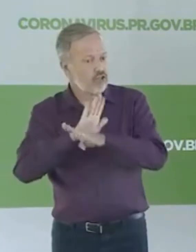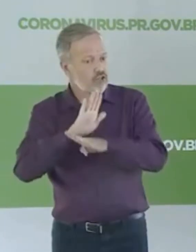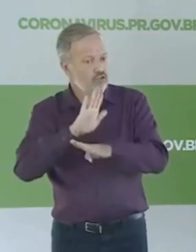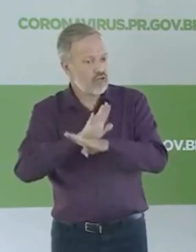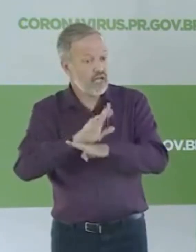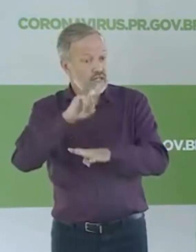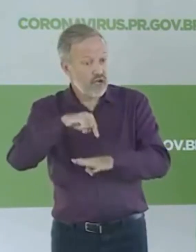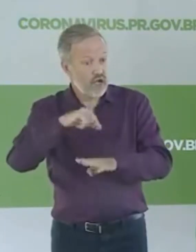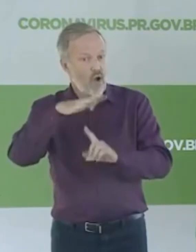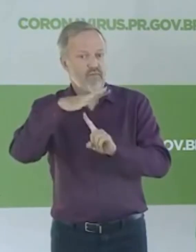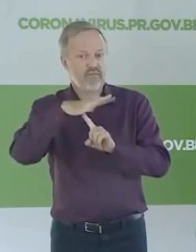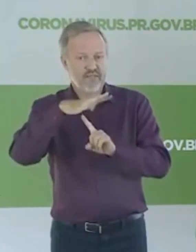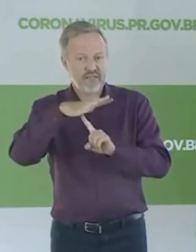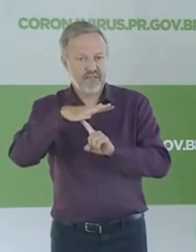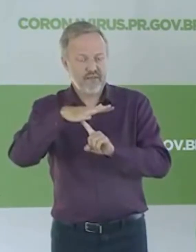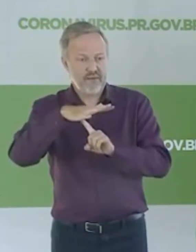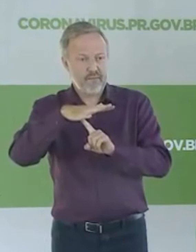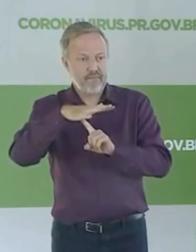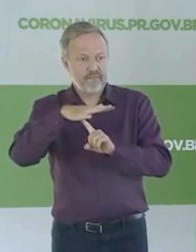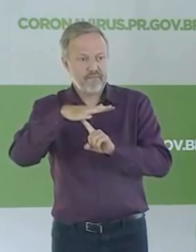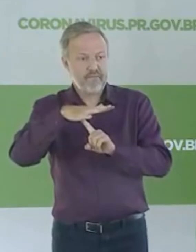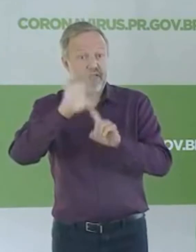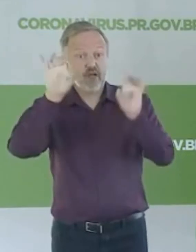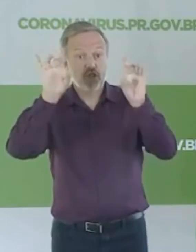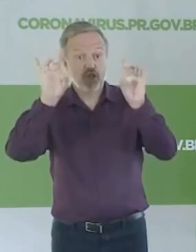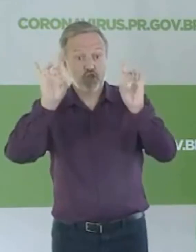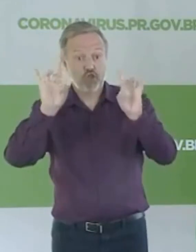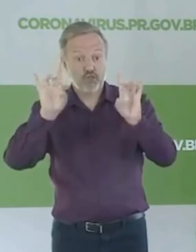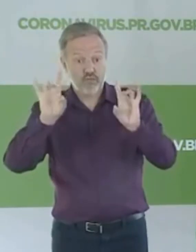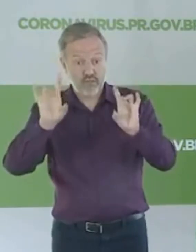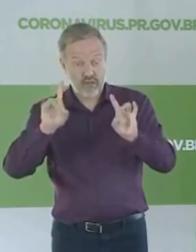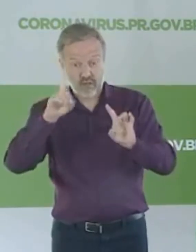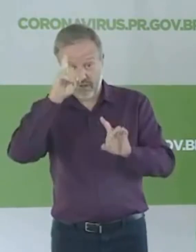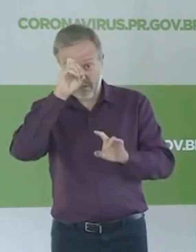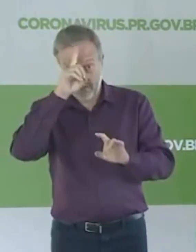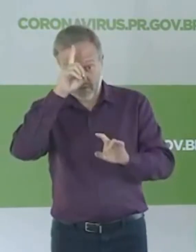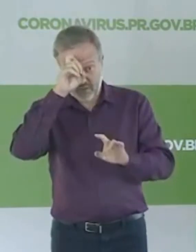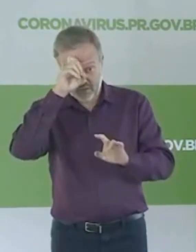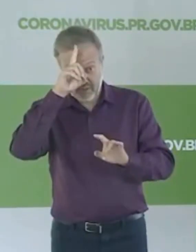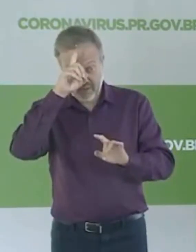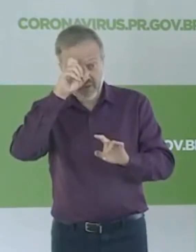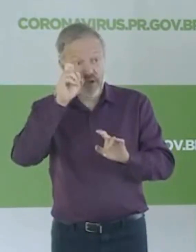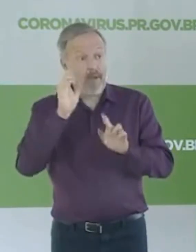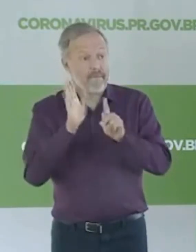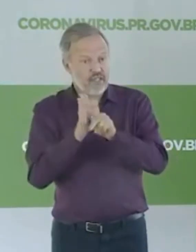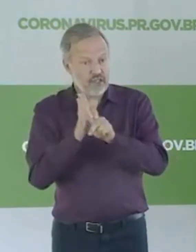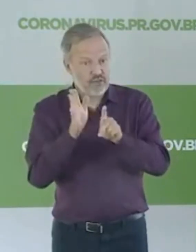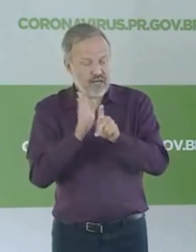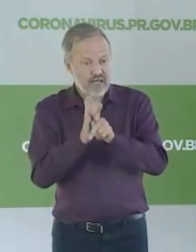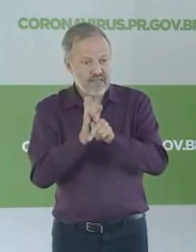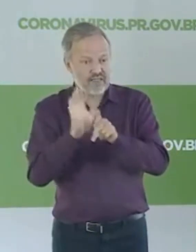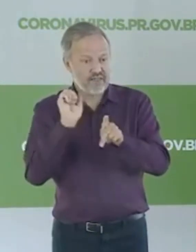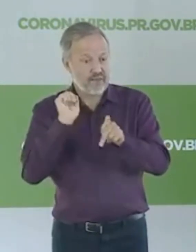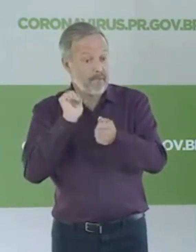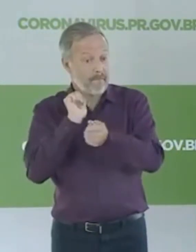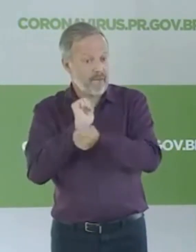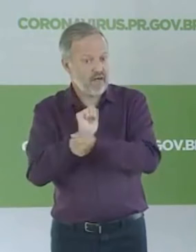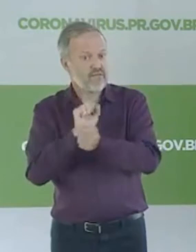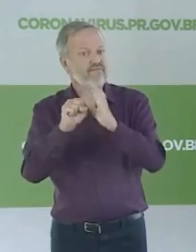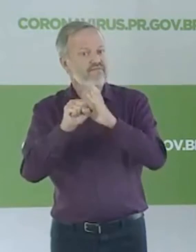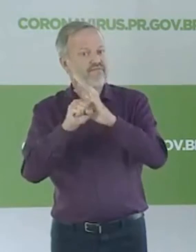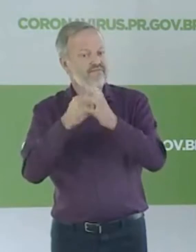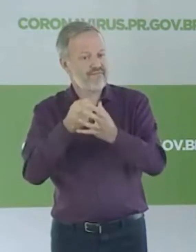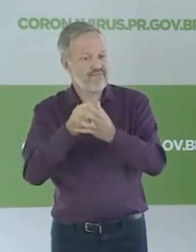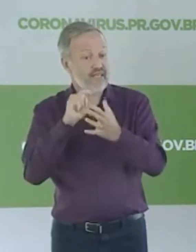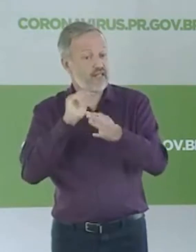já há um bom tempo do Estado do Paraná e, em especial, os hospitais filantrópicos, nesse momento de enfrentamento à crise do coronavírus, têm